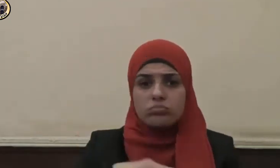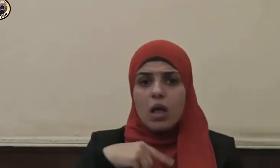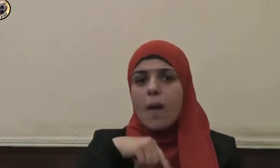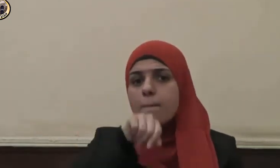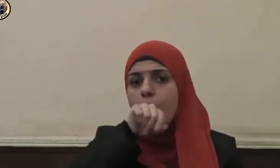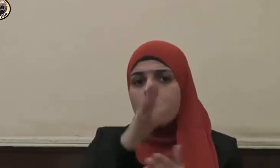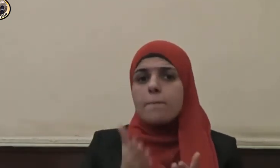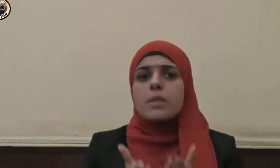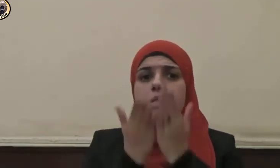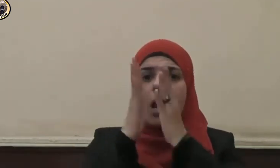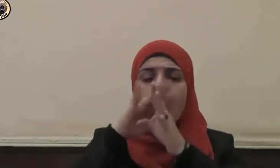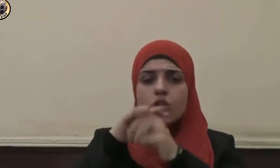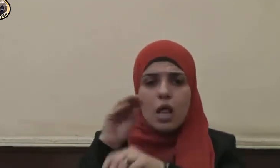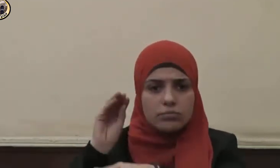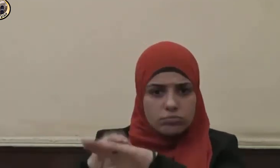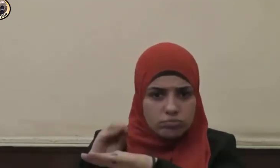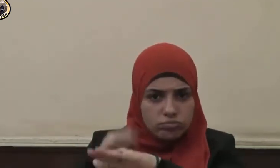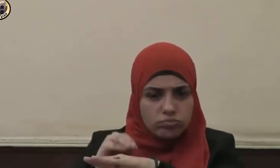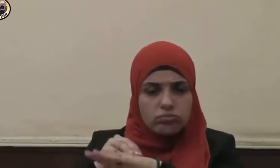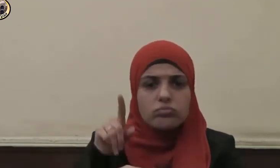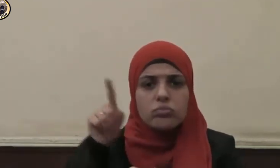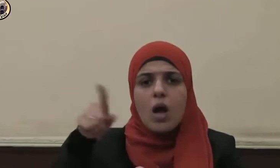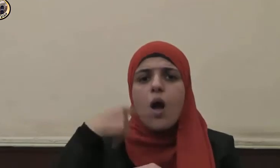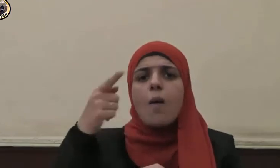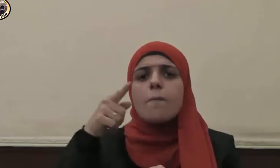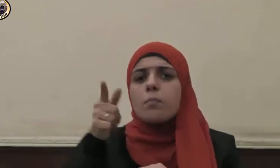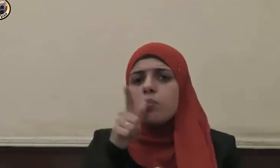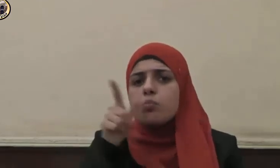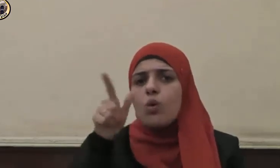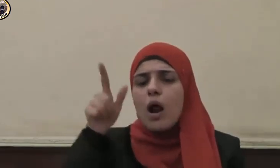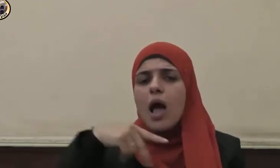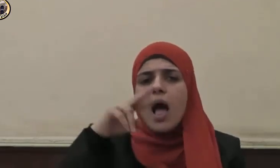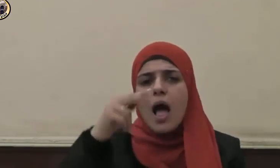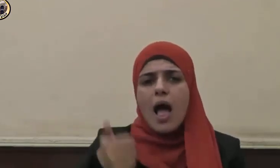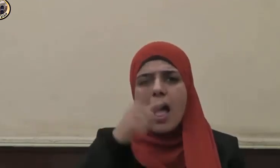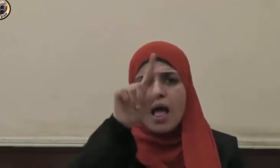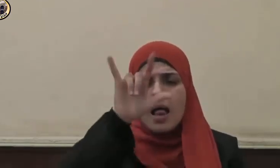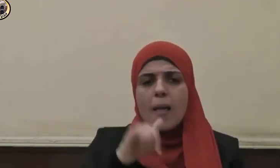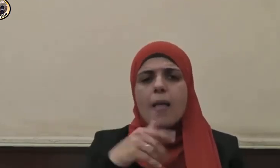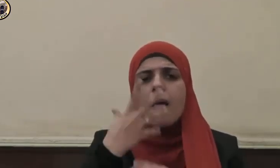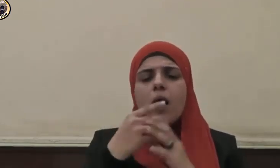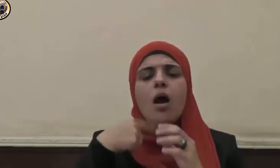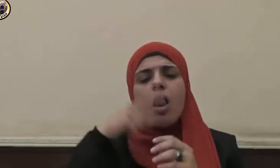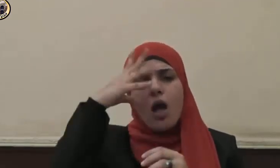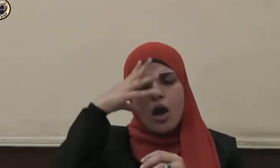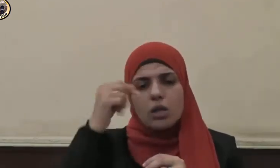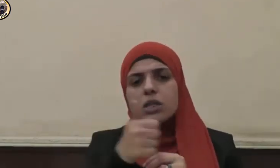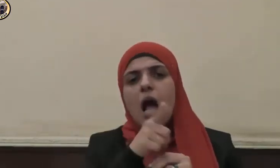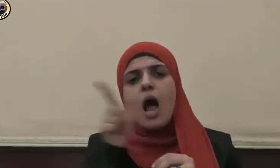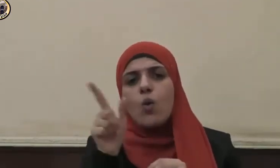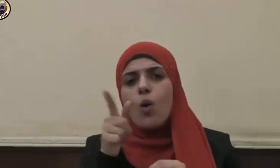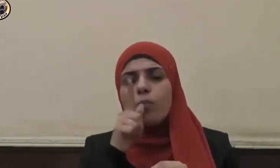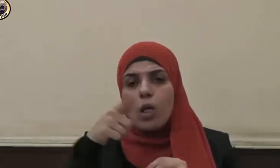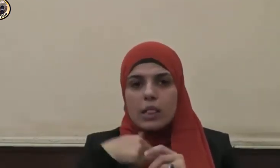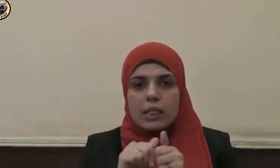عليه وسلم عامر ابن فهيرة رضي الله عنه بتتبع آثارهما